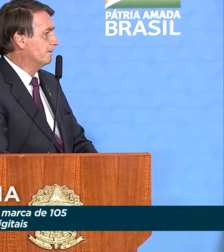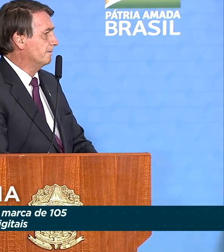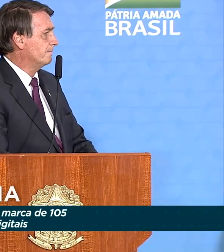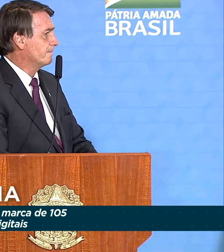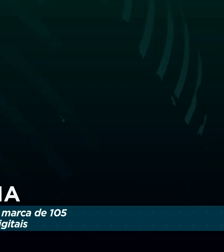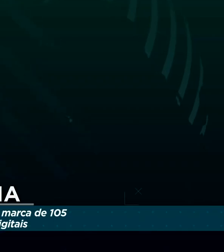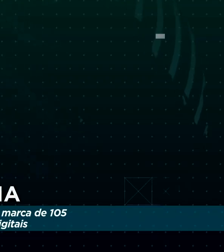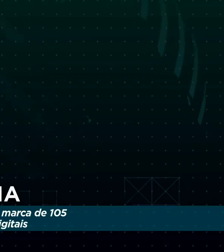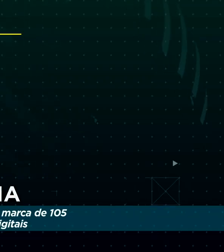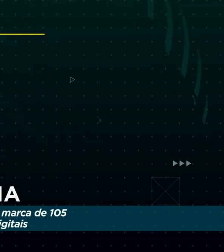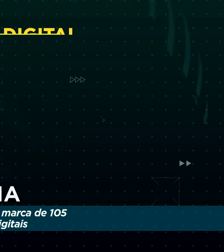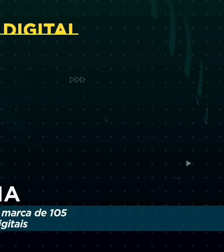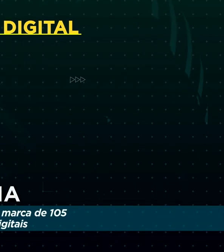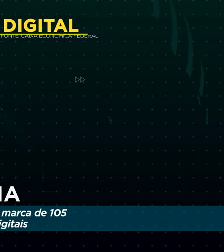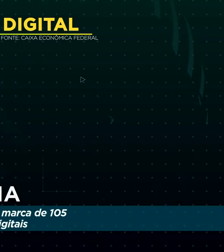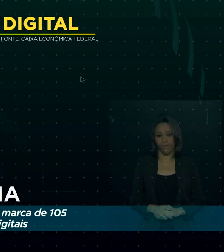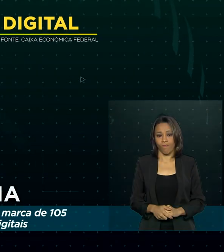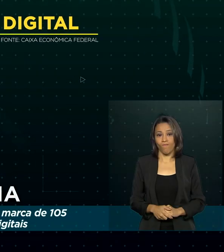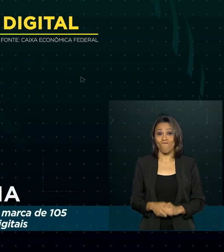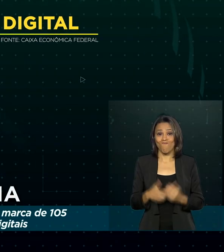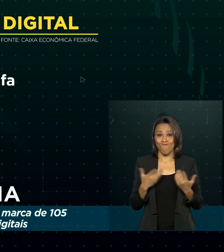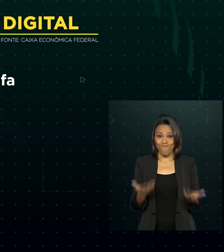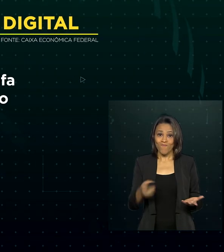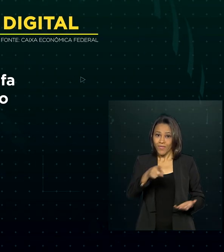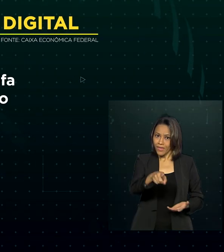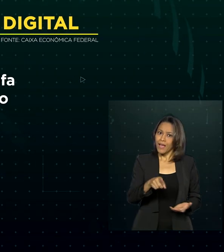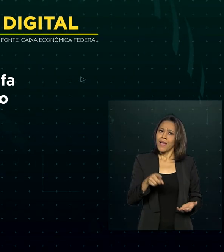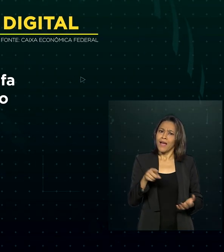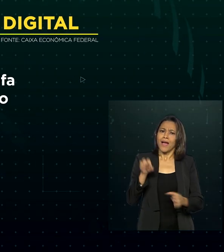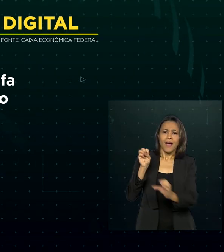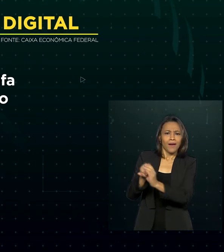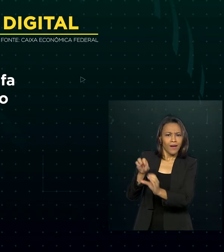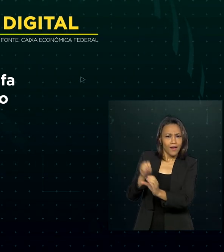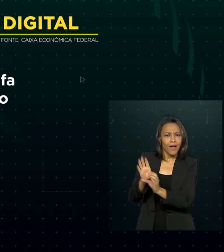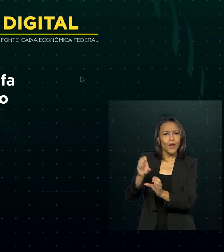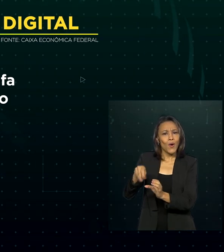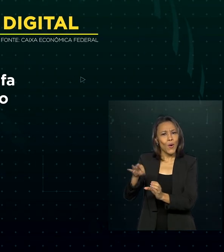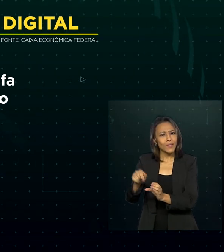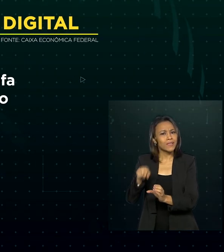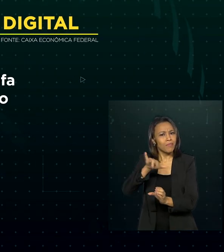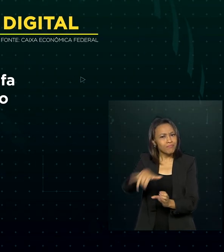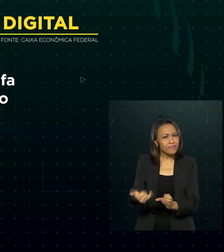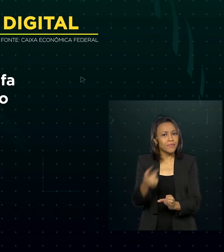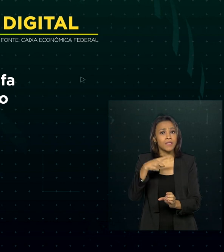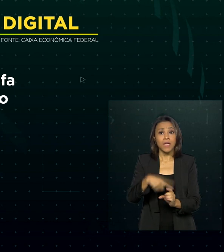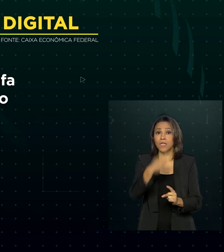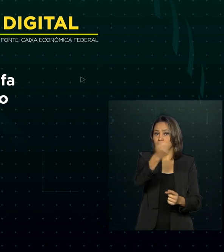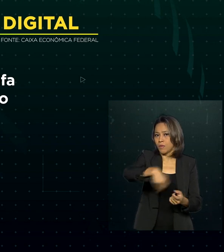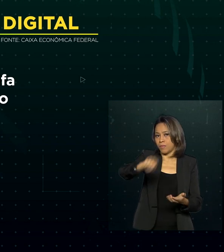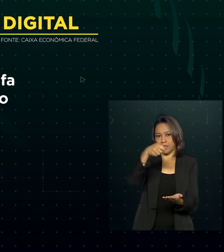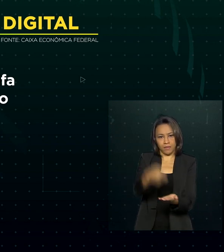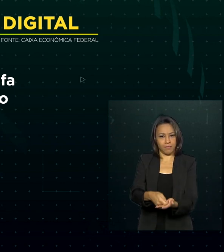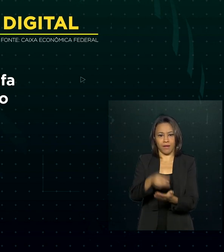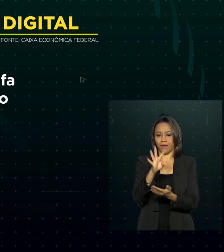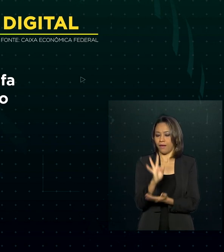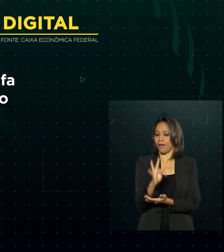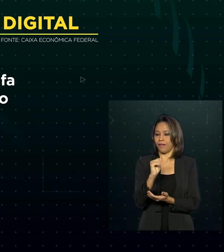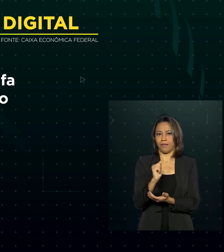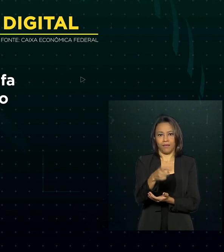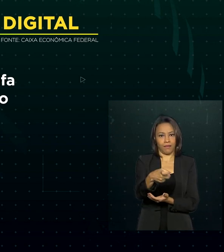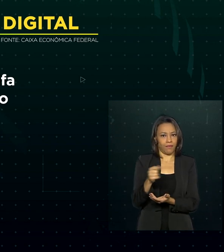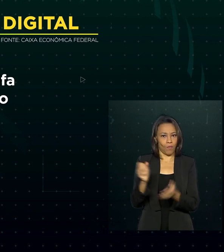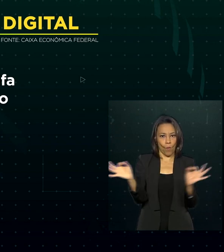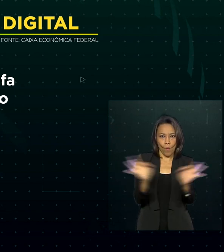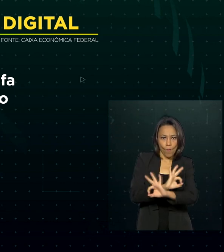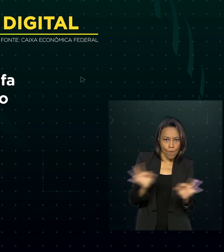no Brasil. Entre as vantagens da conta social digital está a isenção de tarifa de manutenção. A conta,